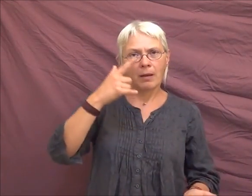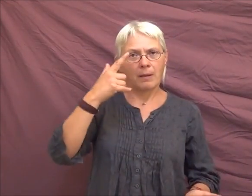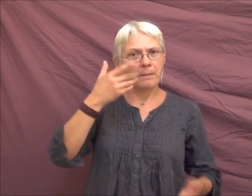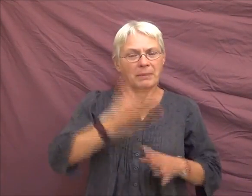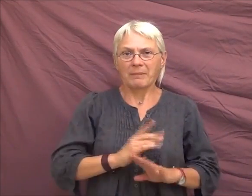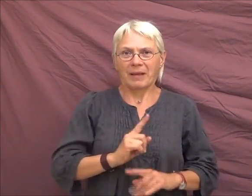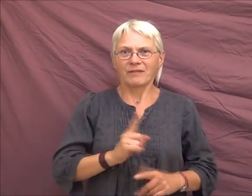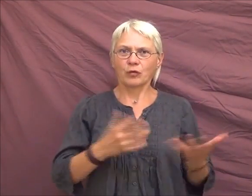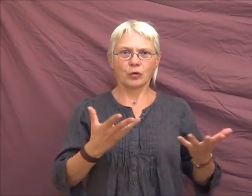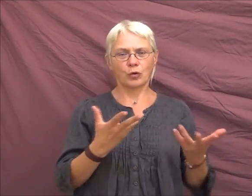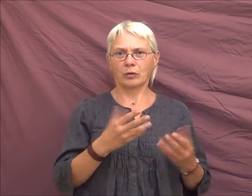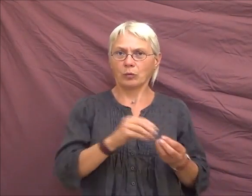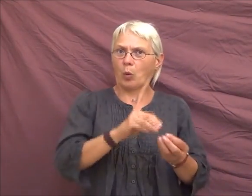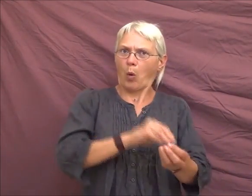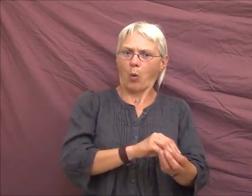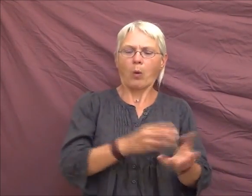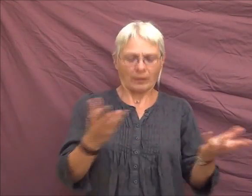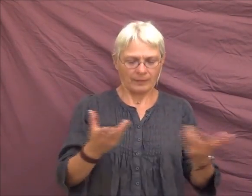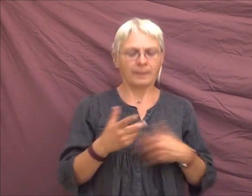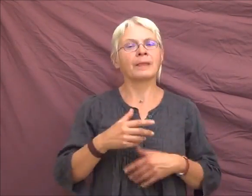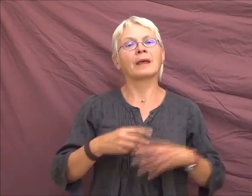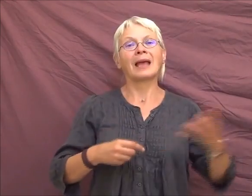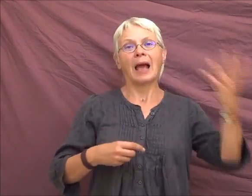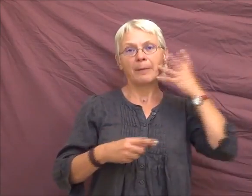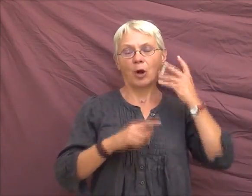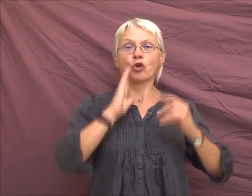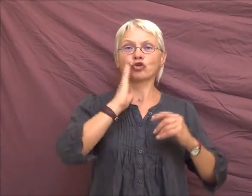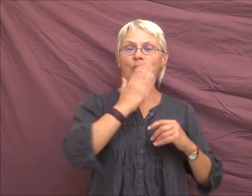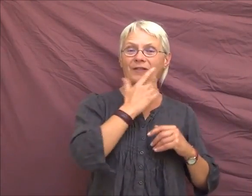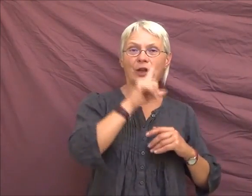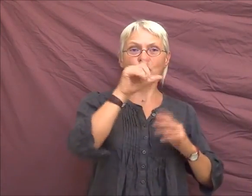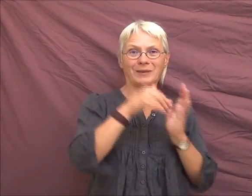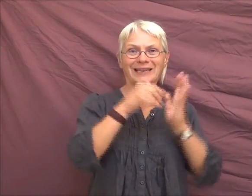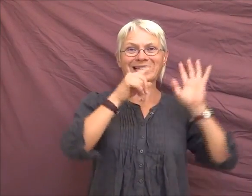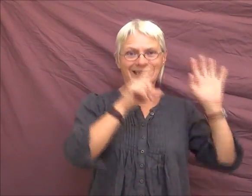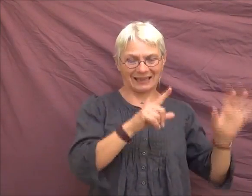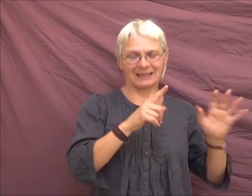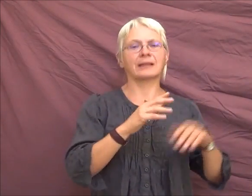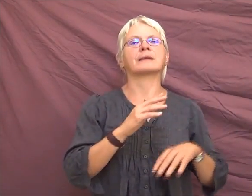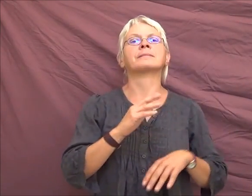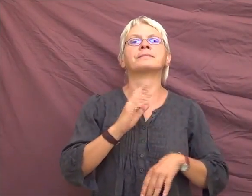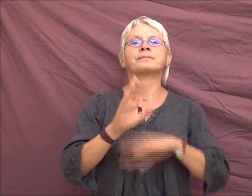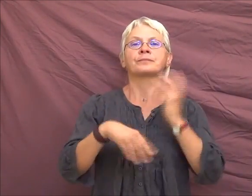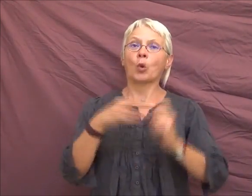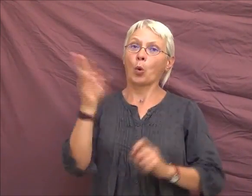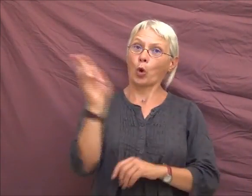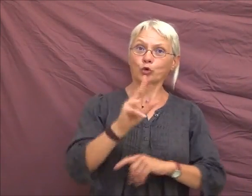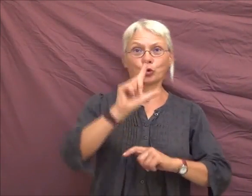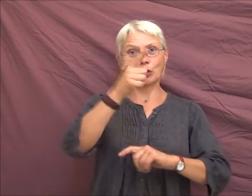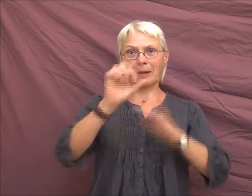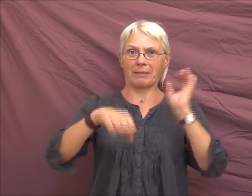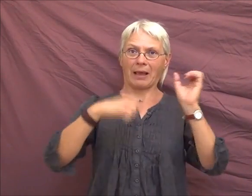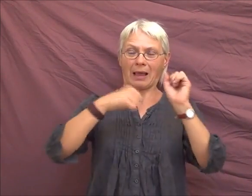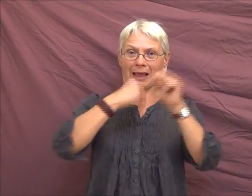du coup, l'implantation, je l'ai faite en 2007, en janvier pour celle-ci. Et quand j'ai repris ma deuxième année à l'école,